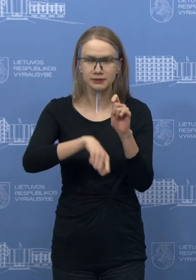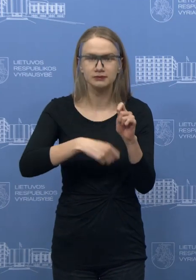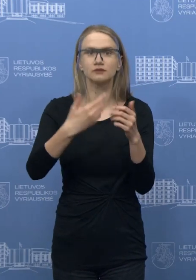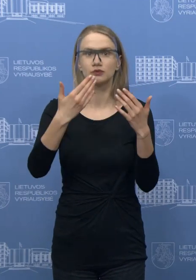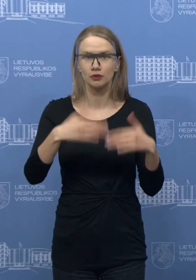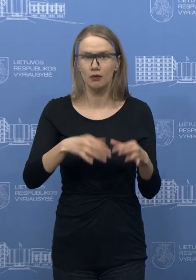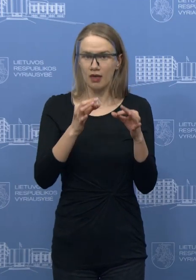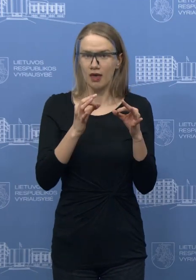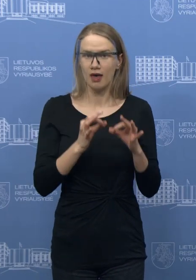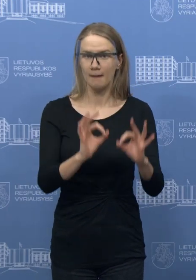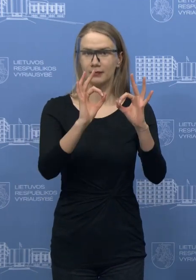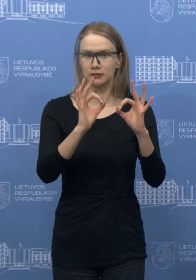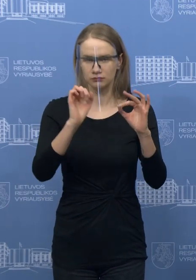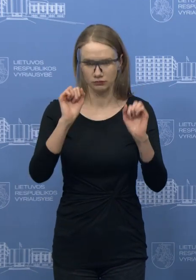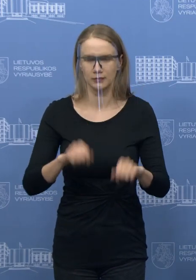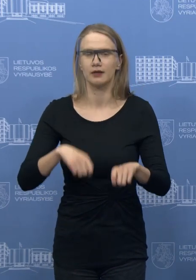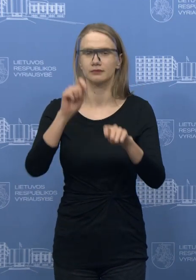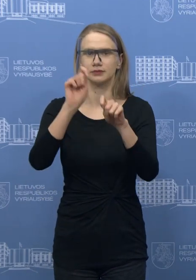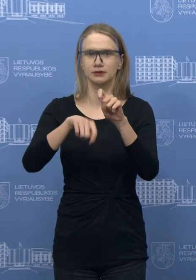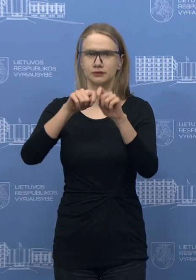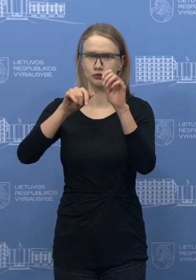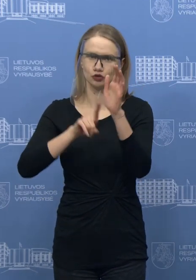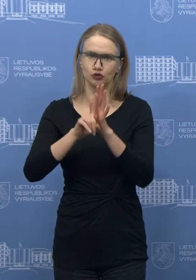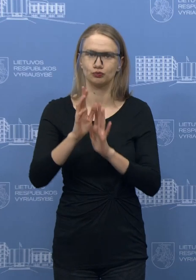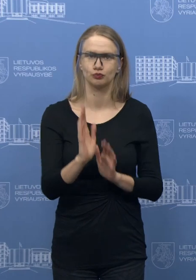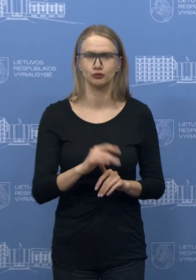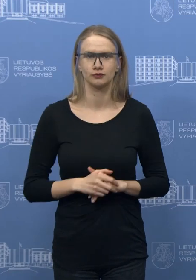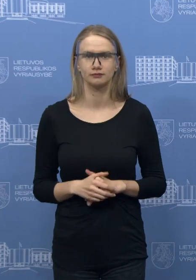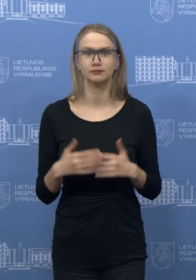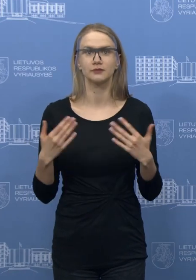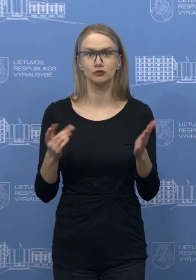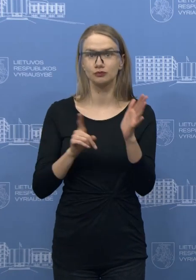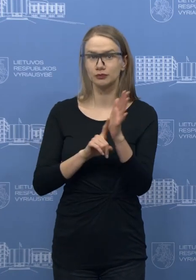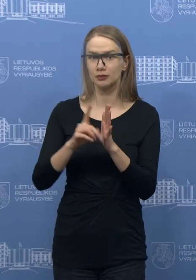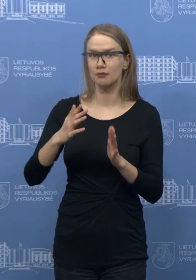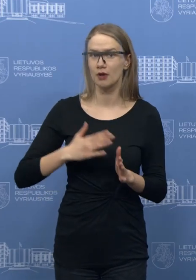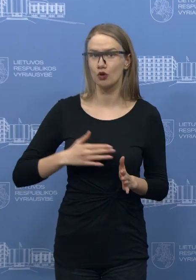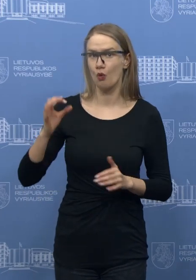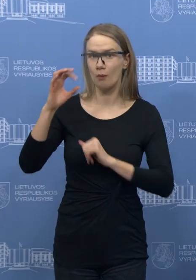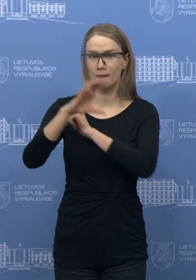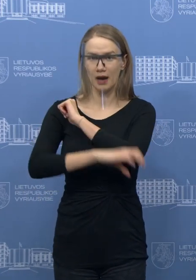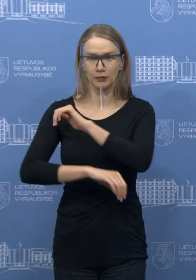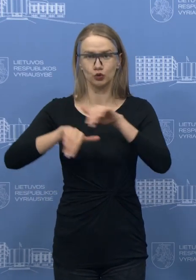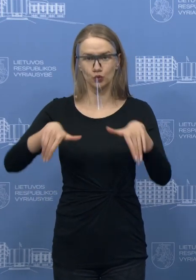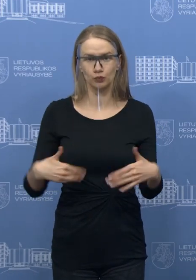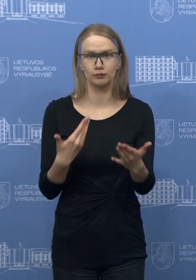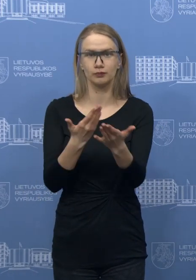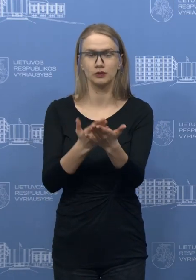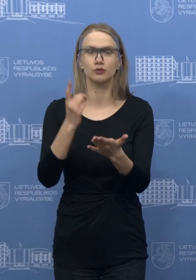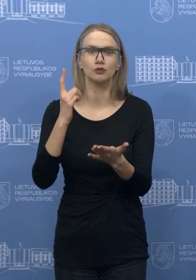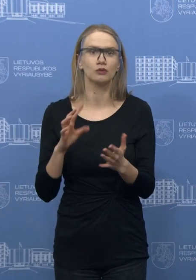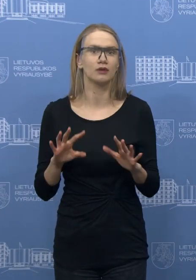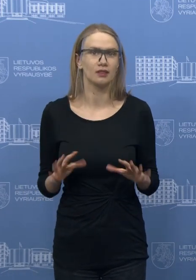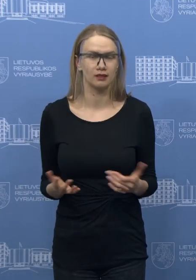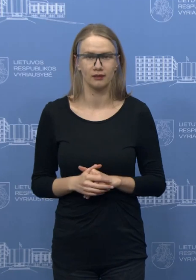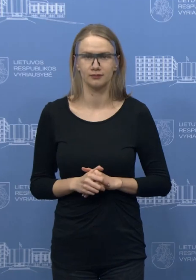iš karto tie tyrimai bus pradėti daryti. Tai galbūt būtų tokia įžanga, galbūt dar pabaigai norėčiau kreipti specialiai į mūsų